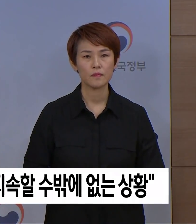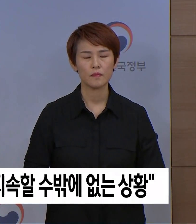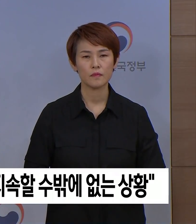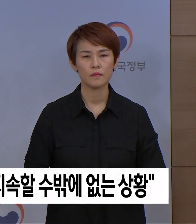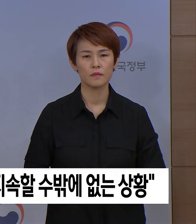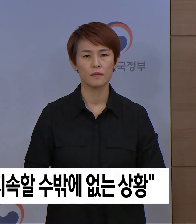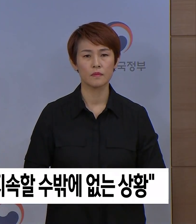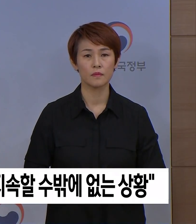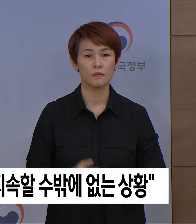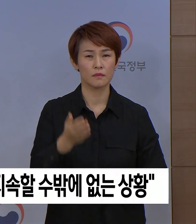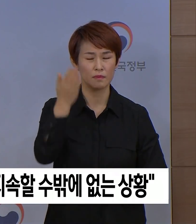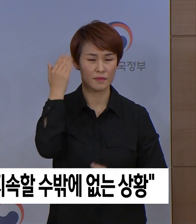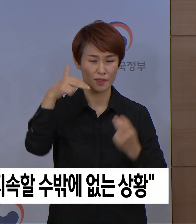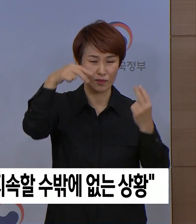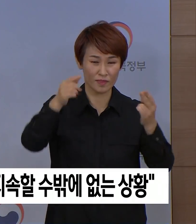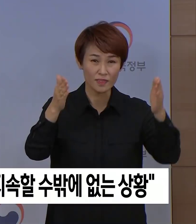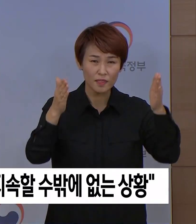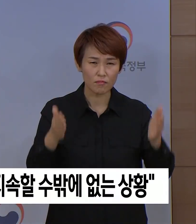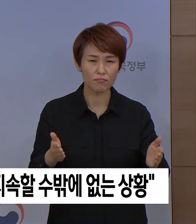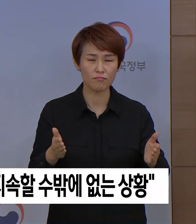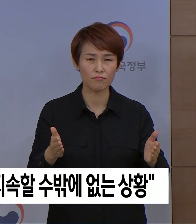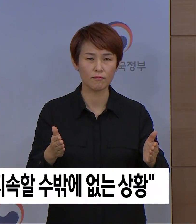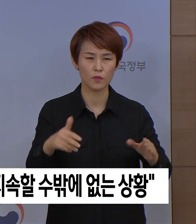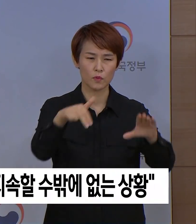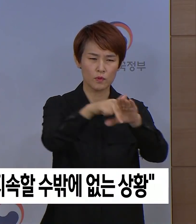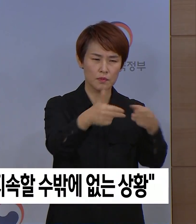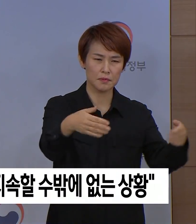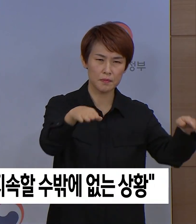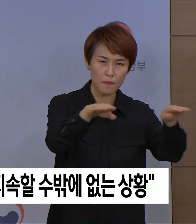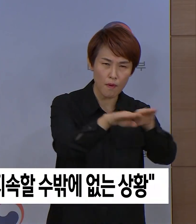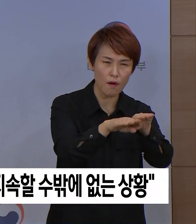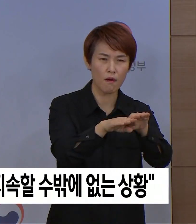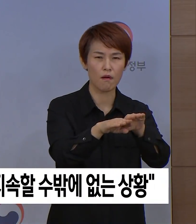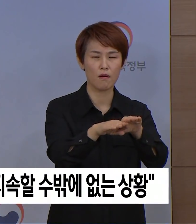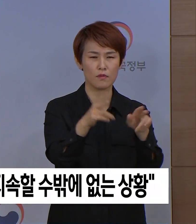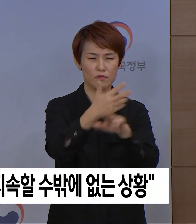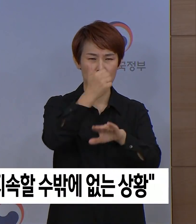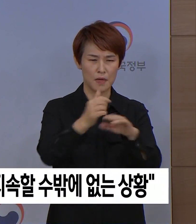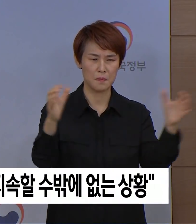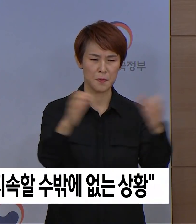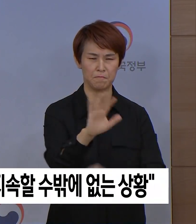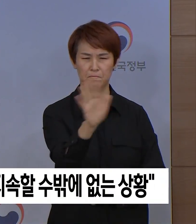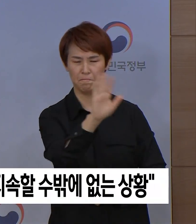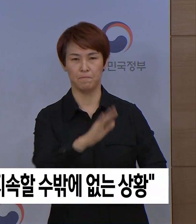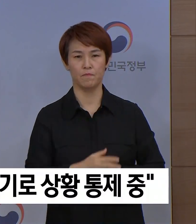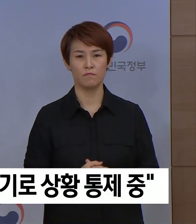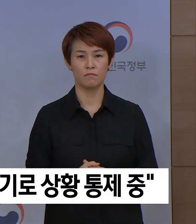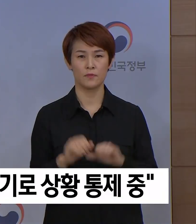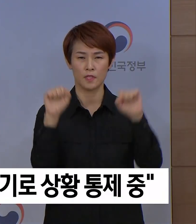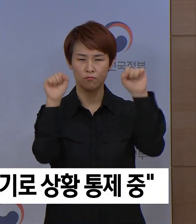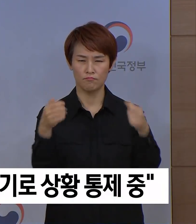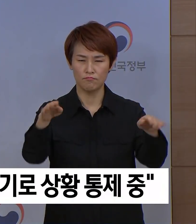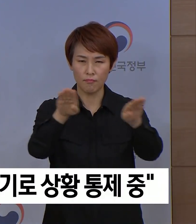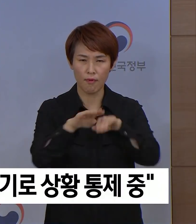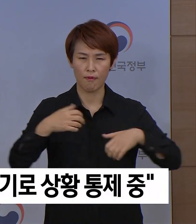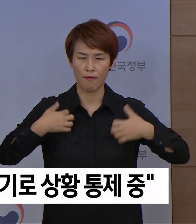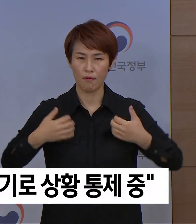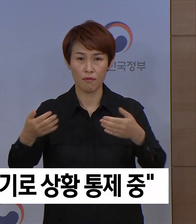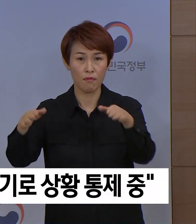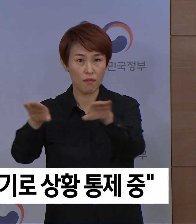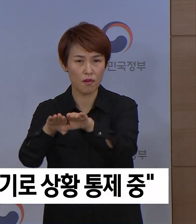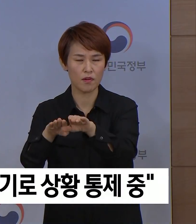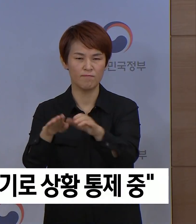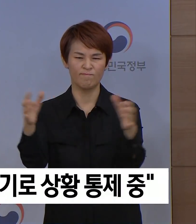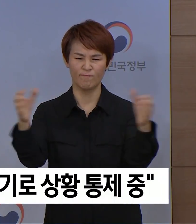이는 지난 2주 동안 대다수의 종교시설이 주말 종교행사를 하지 않고 체육시설과 유흥시설 등도